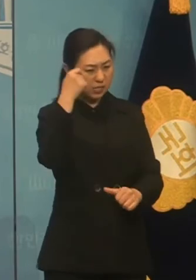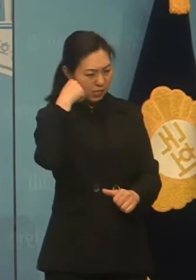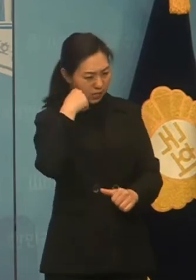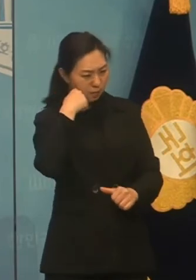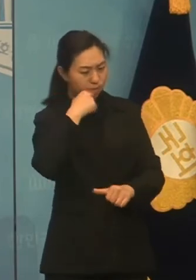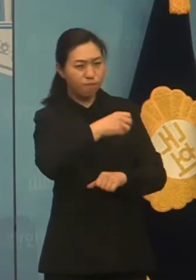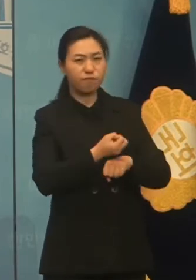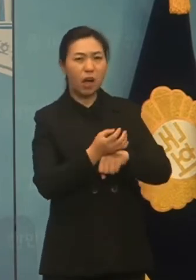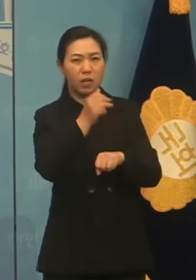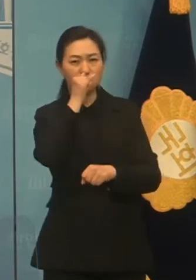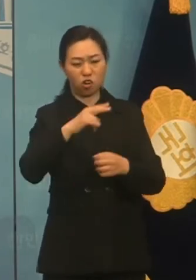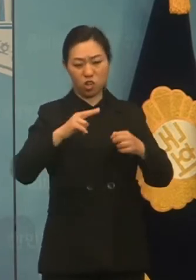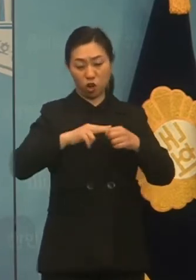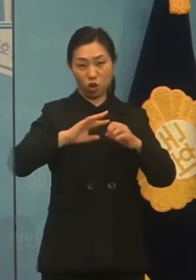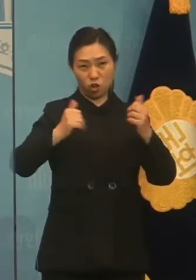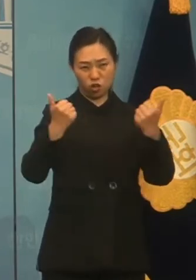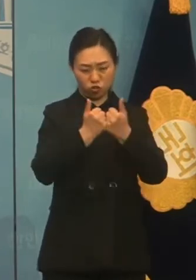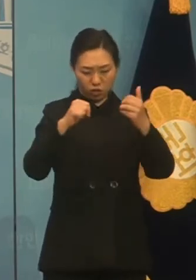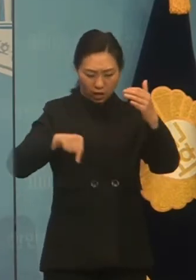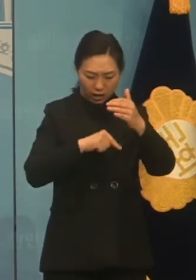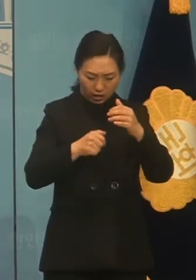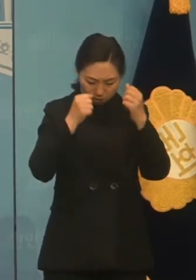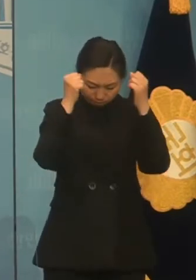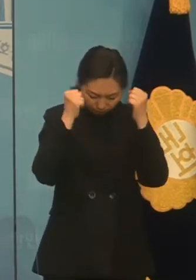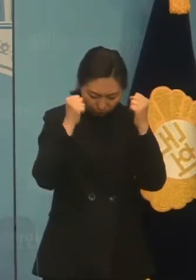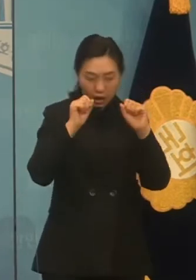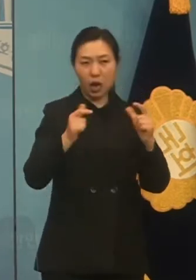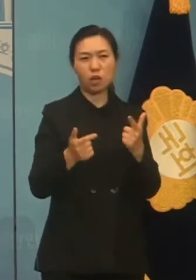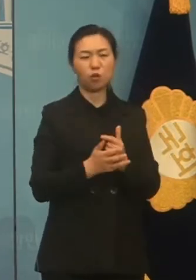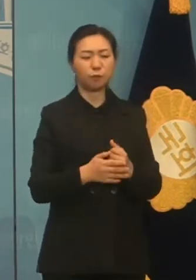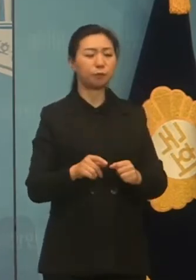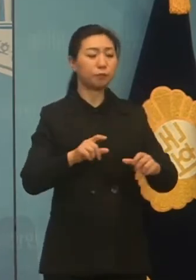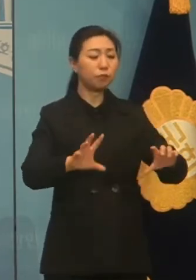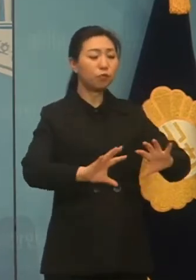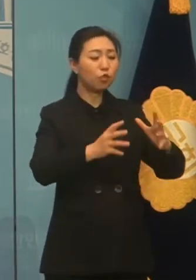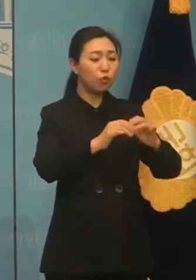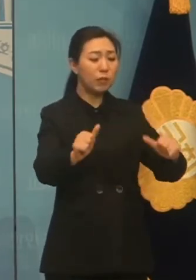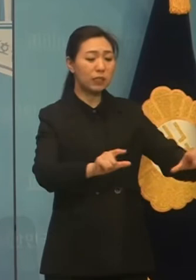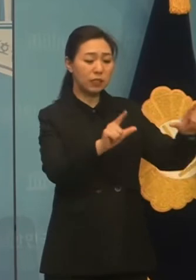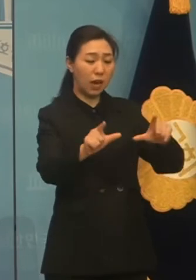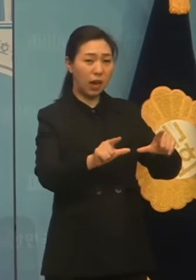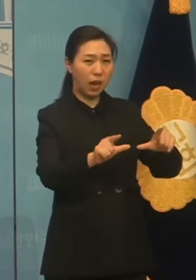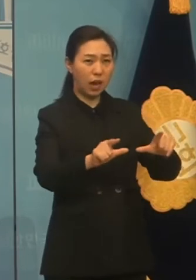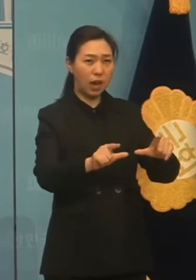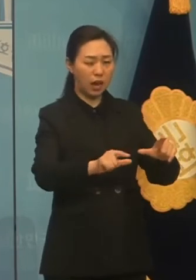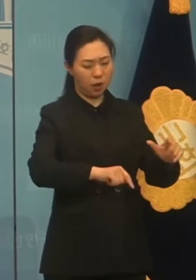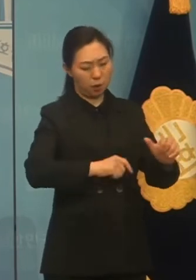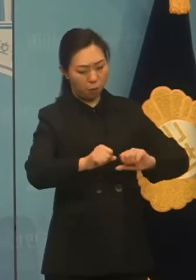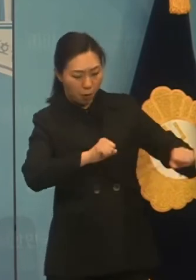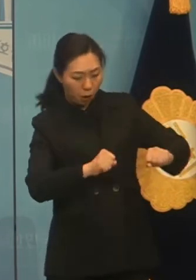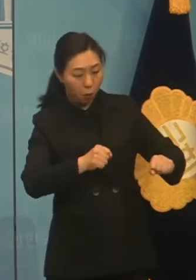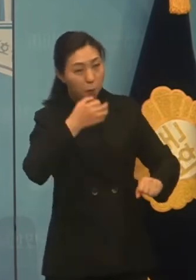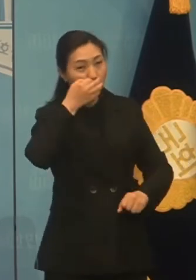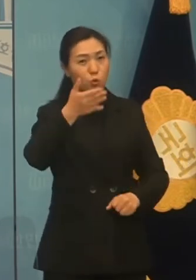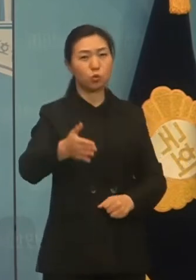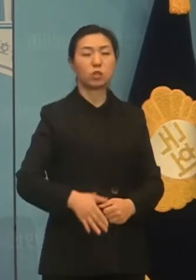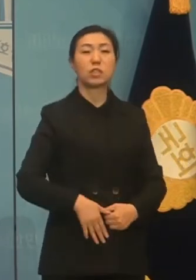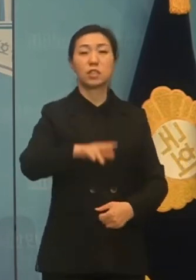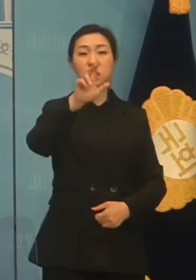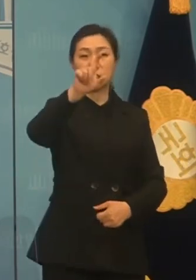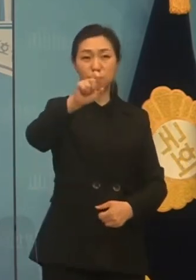여의도에 매몰되지 않고 현장의 감각을 더하겠습니다. 17개 전국 시도당 전체